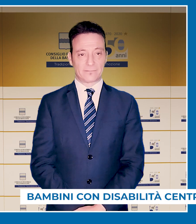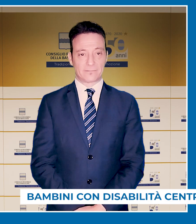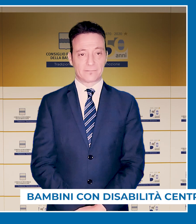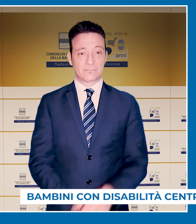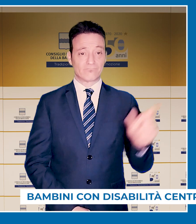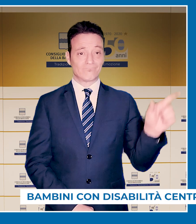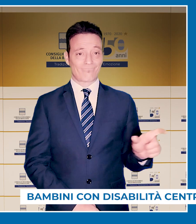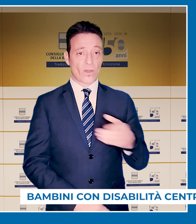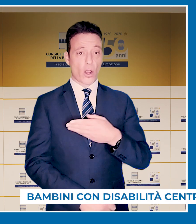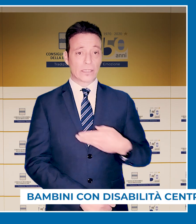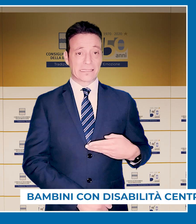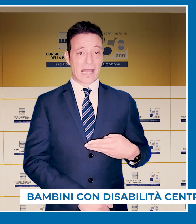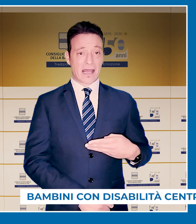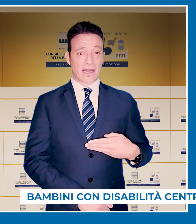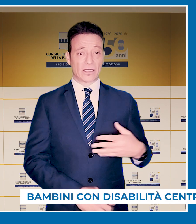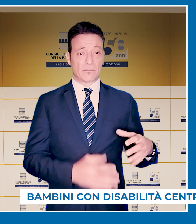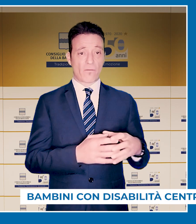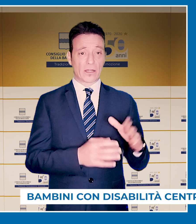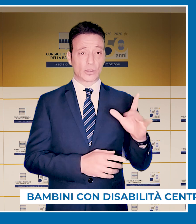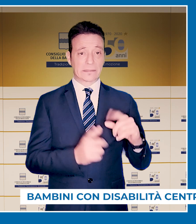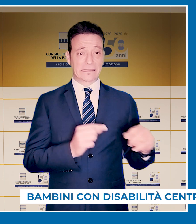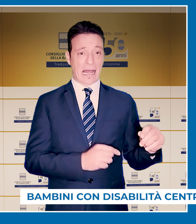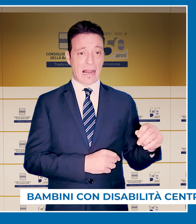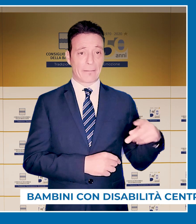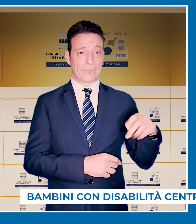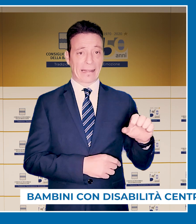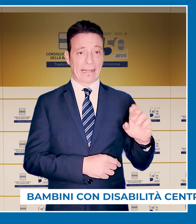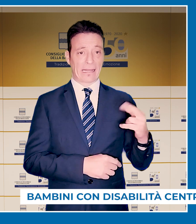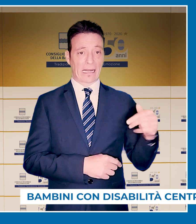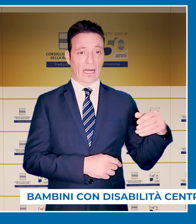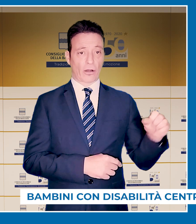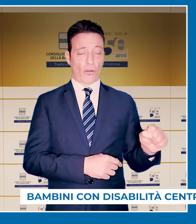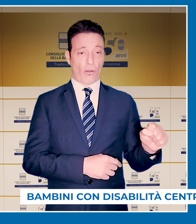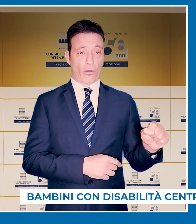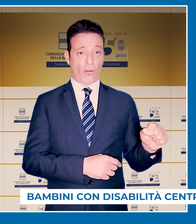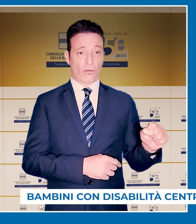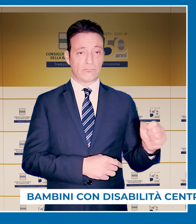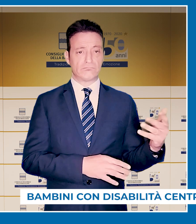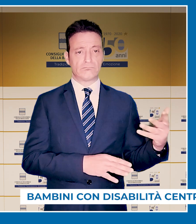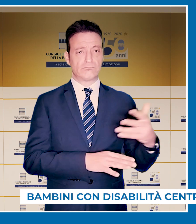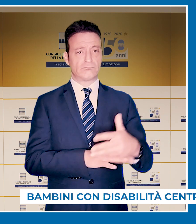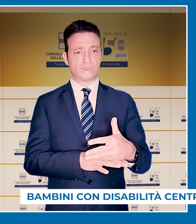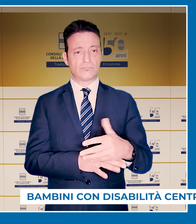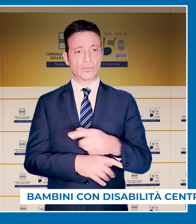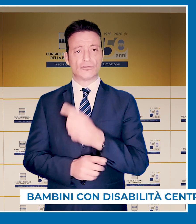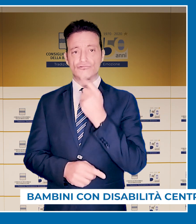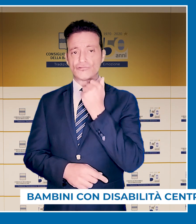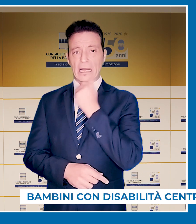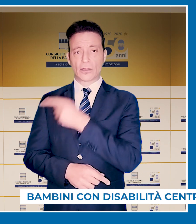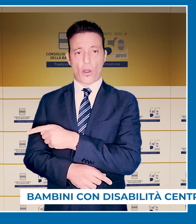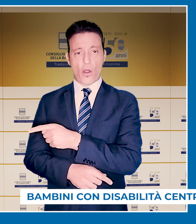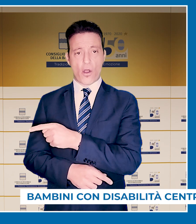Il consigliere del Movimento 5 Stelle, Perrino, interviene in merito alla denuncia del Comitato